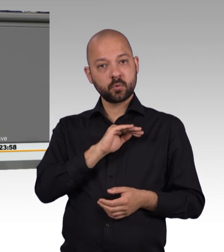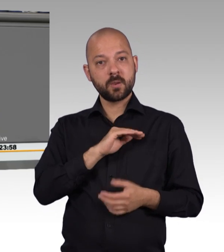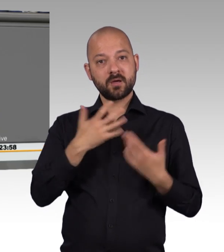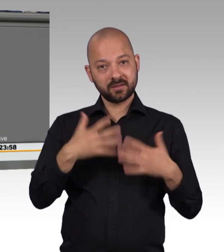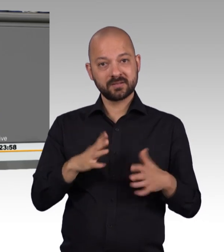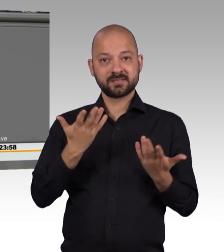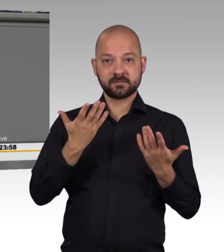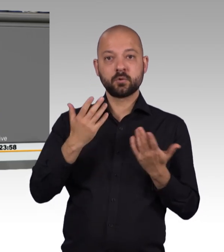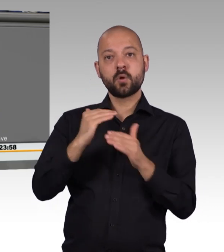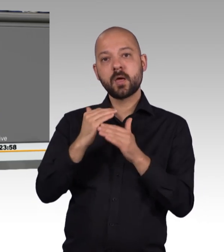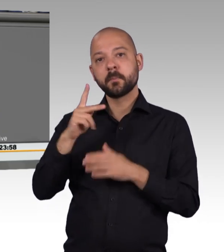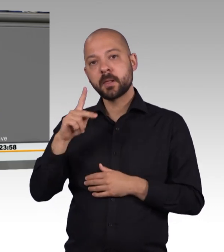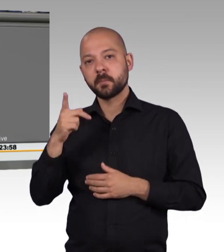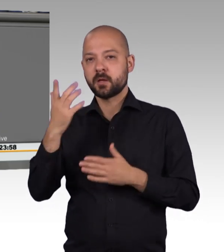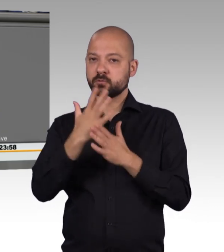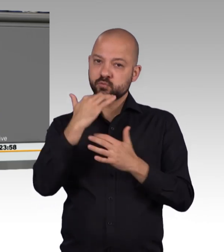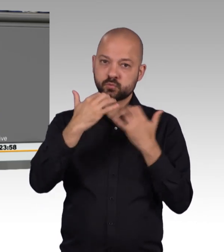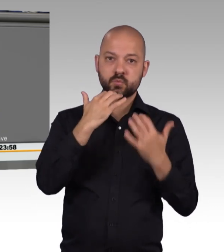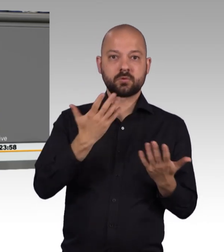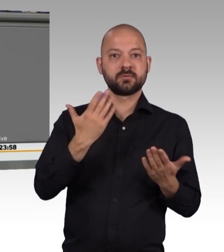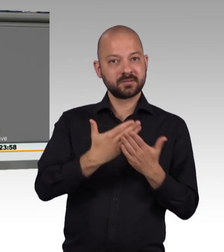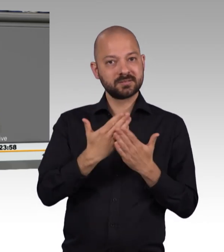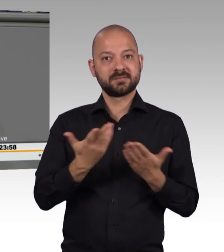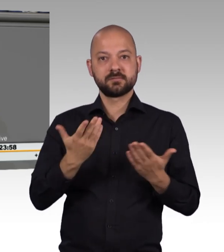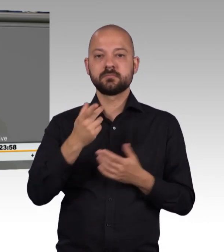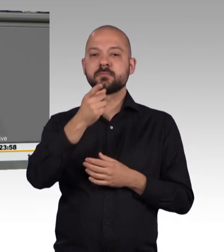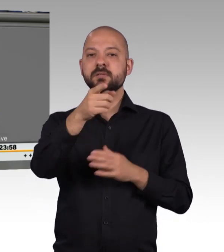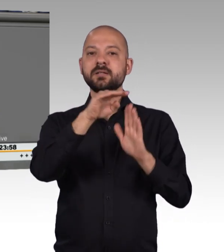heute Ihren Gesetzentwurf allenfalls mit Enthaltung quittieren.